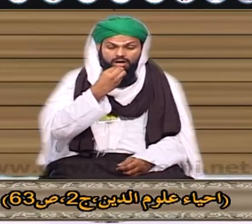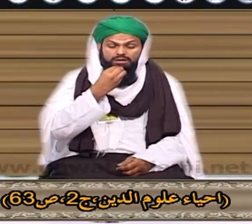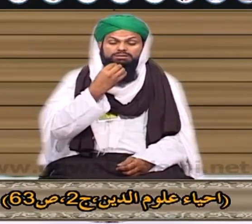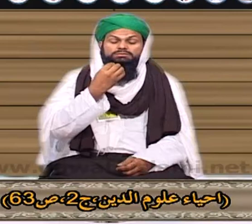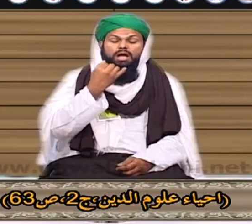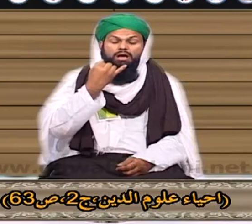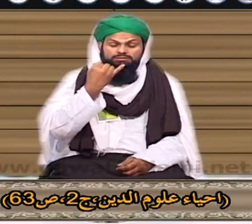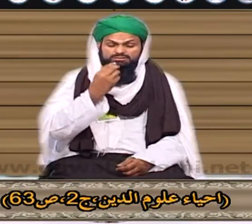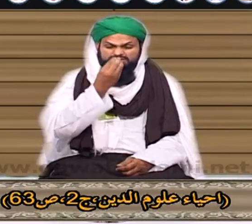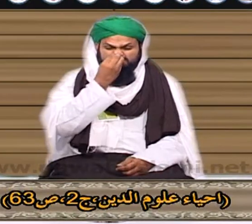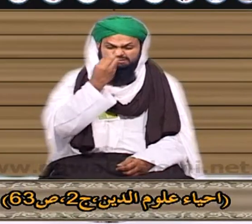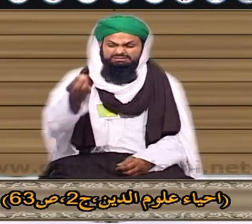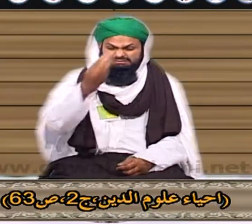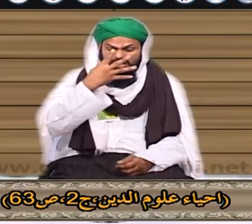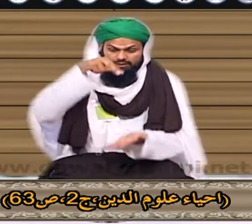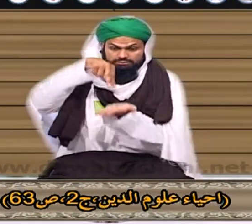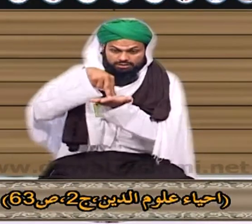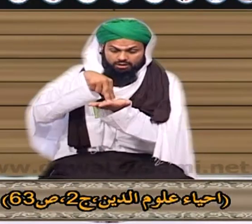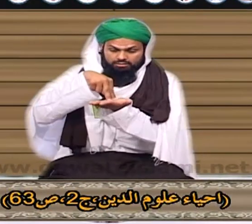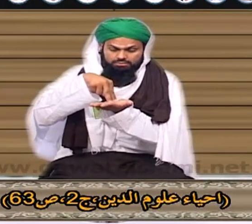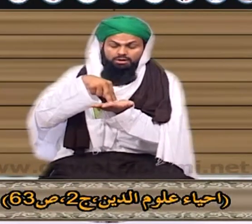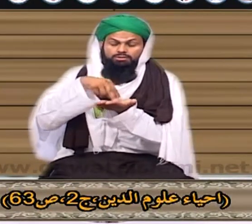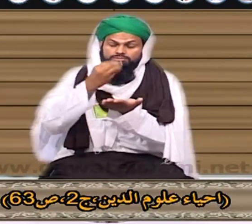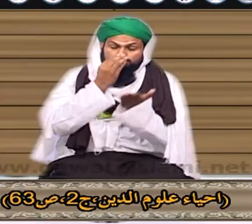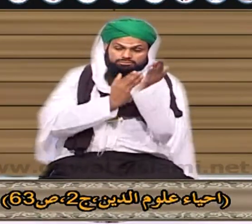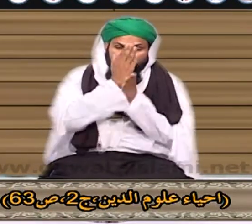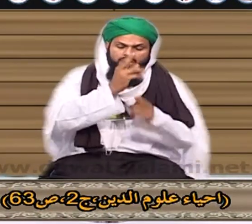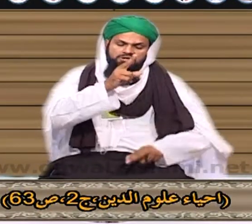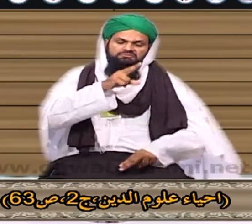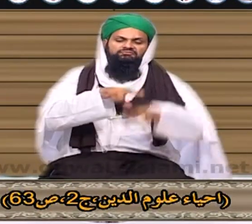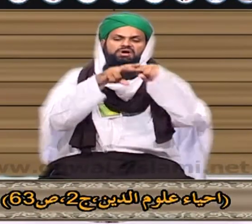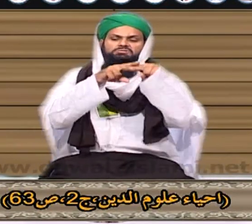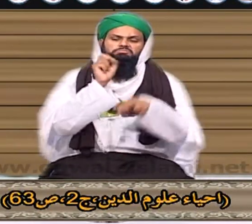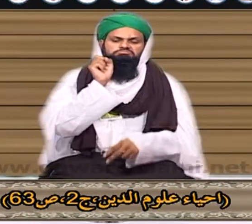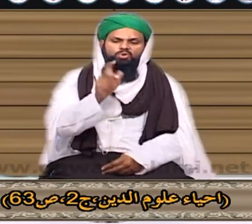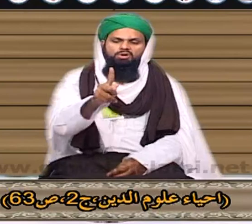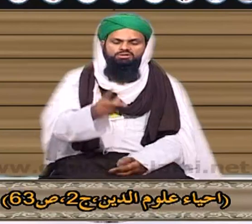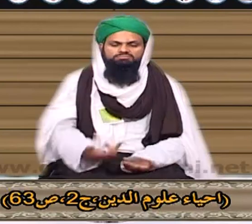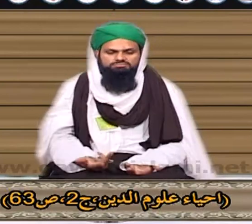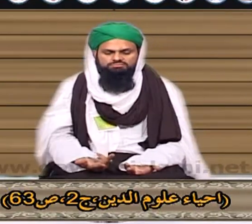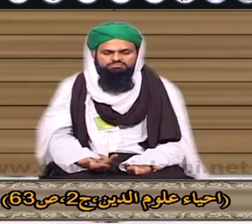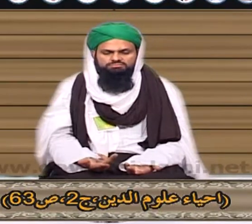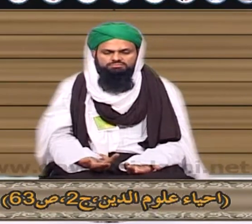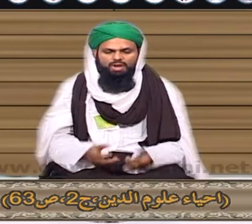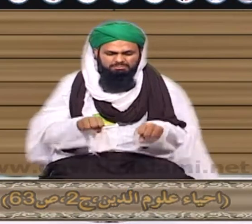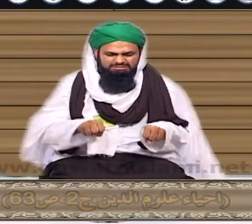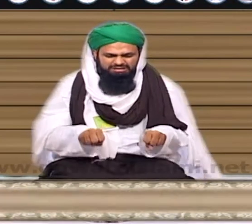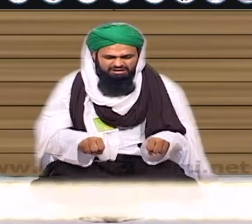کے لئے زندت کی جگہ خراب ہوتا اللہ تعالی اس کے لئے جنت واجب کر دیتا دیکھیں جو جو تھیلہ